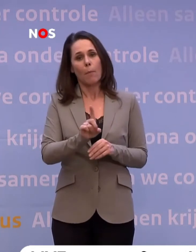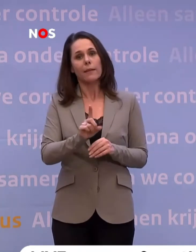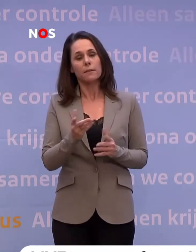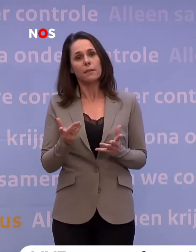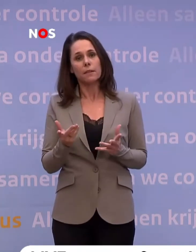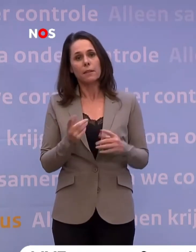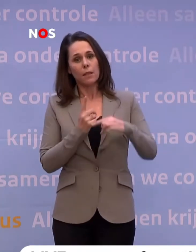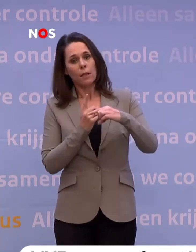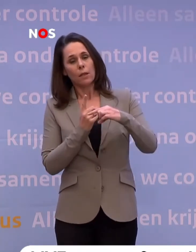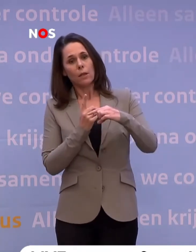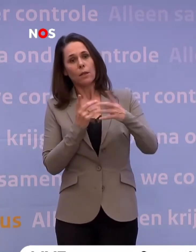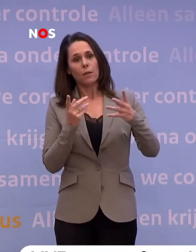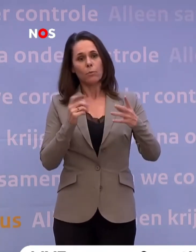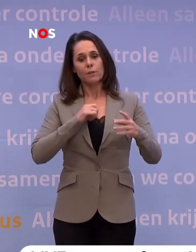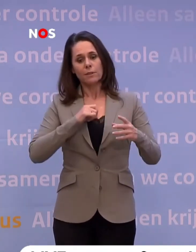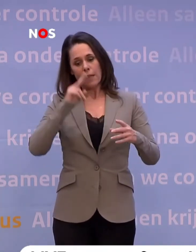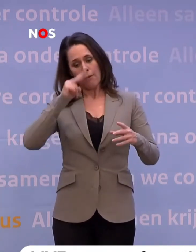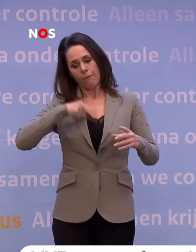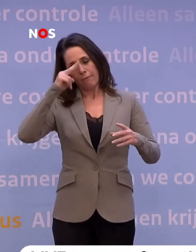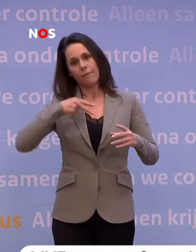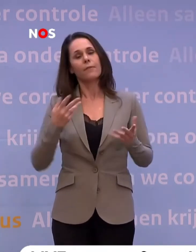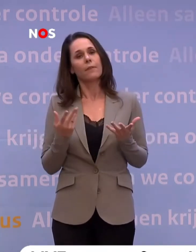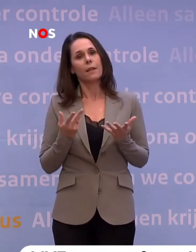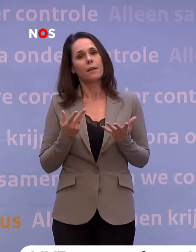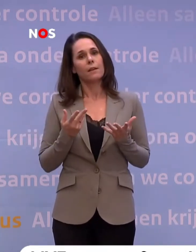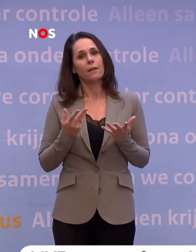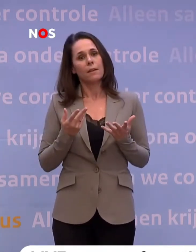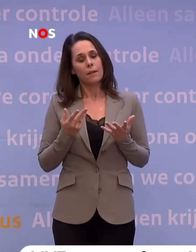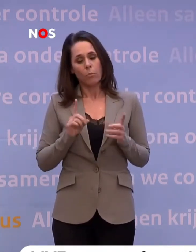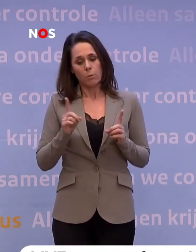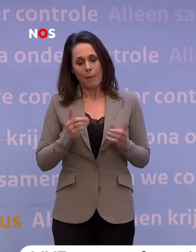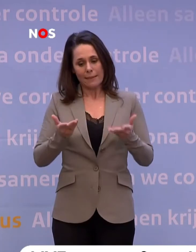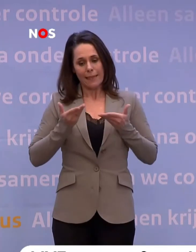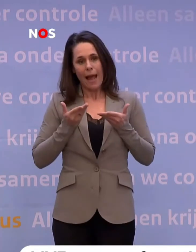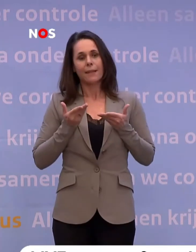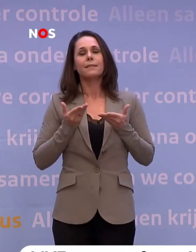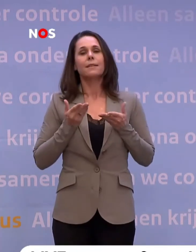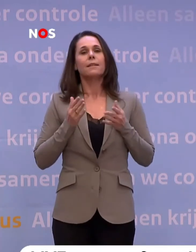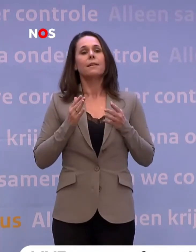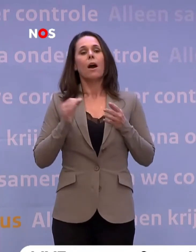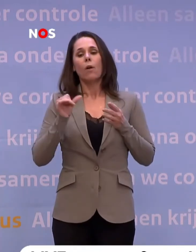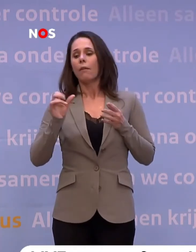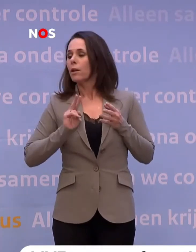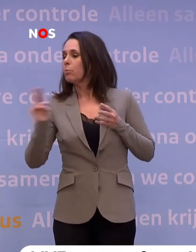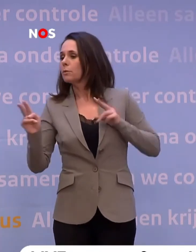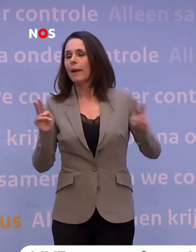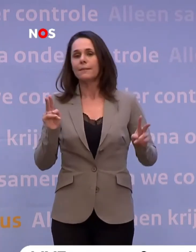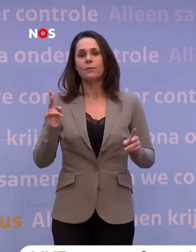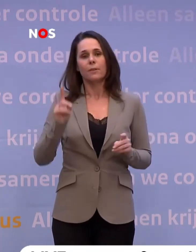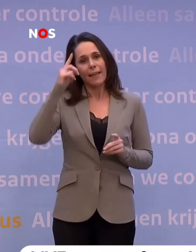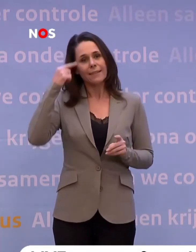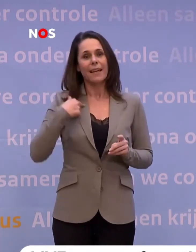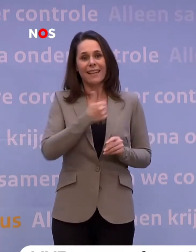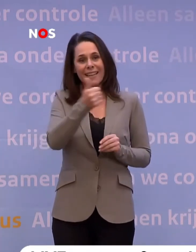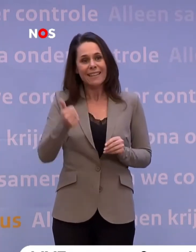potentieel zelf in de gaten gehouden moet worden... ...maar ook vanaf het moment dat je het krijgt, potentieel zelf weer andere besmetten. Dus volgens mij wil iedereen dat